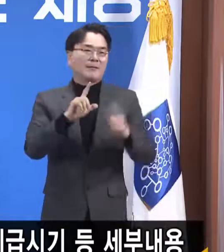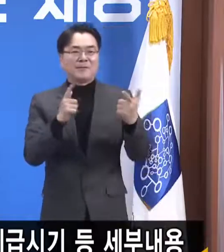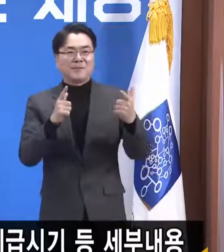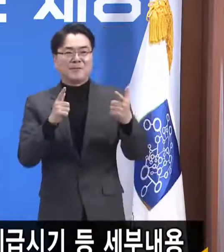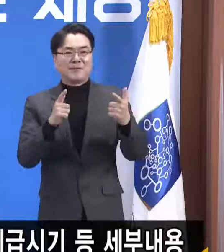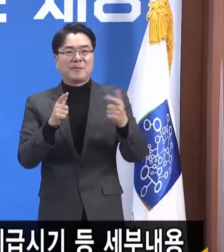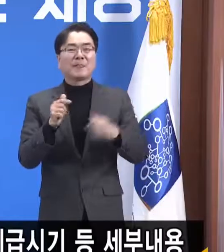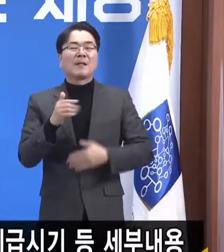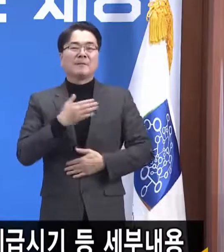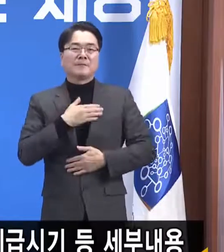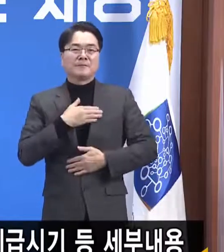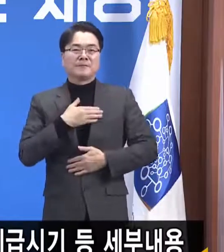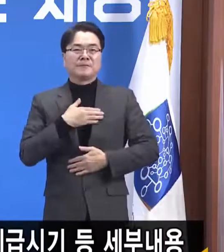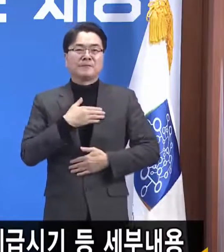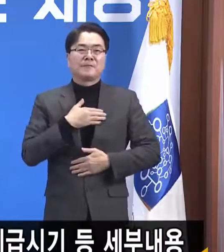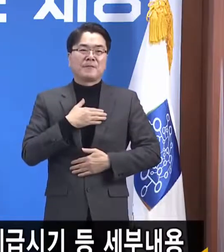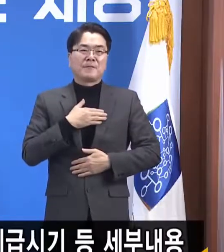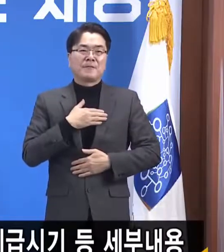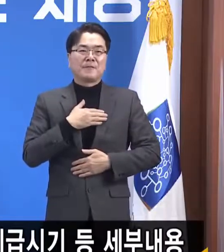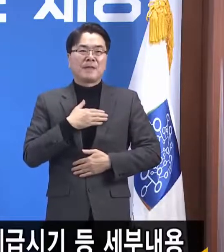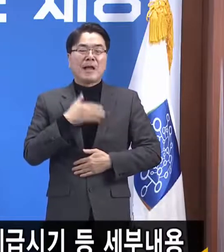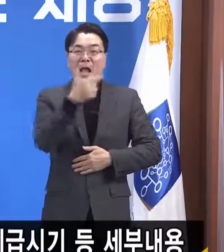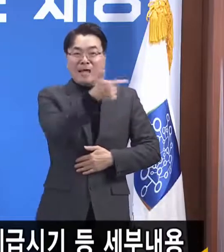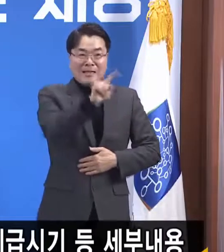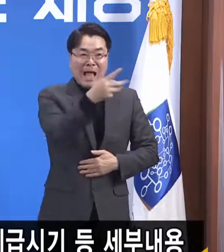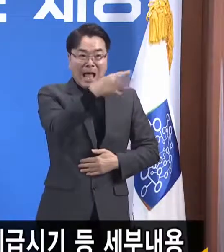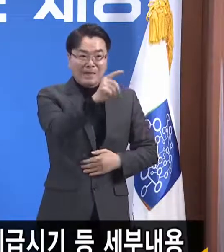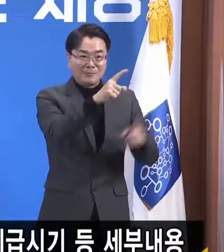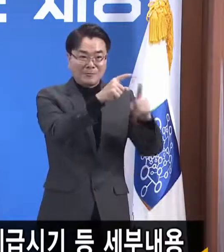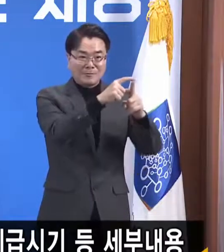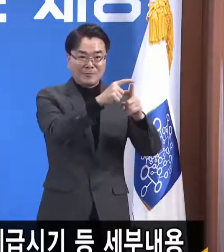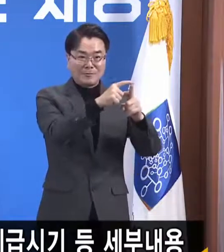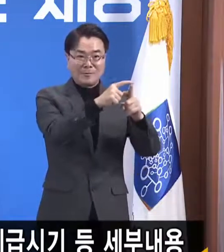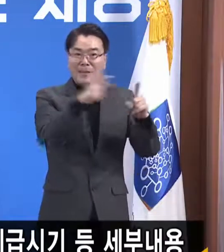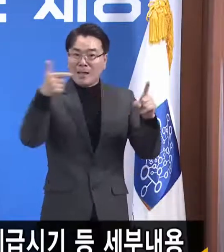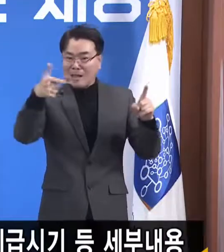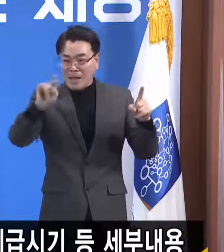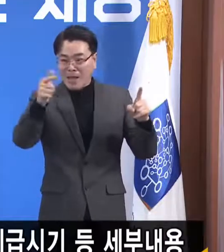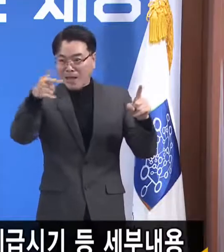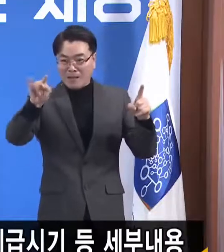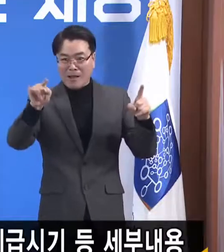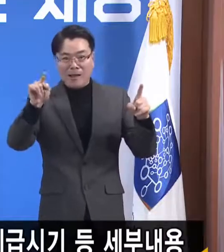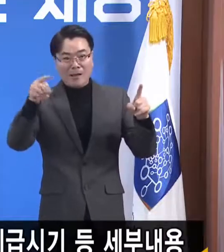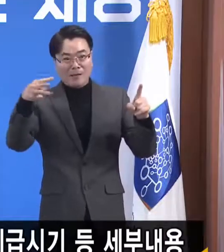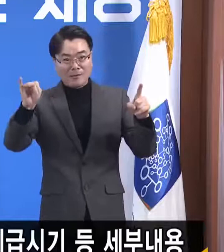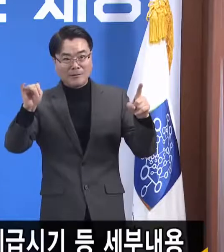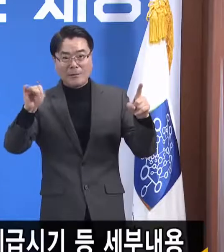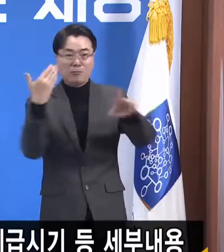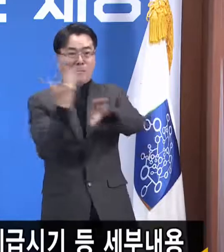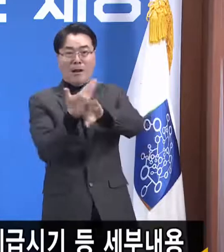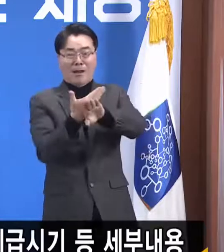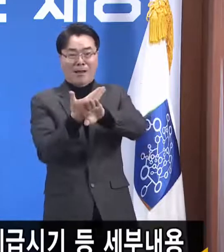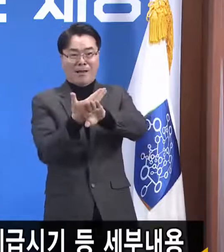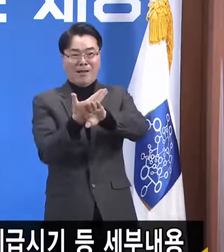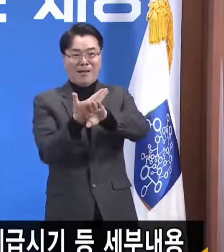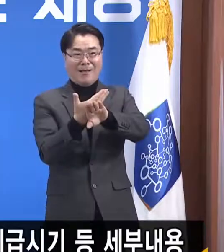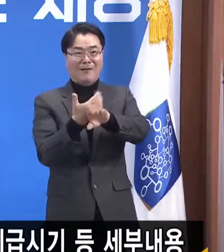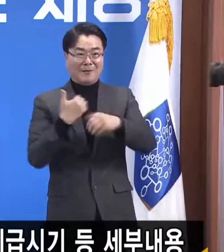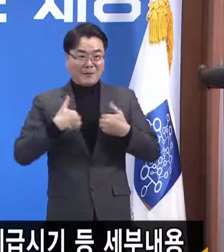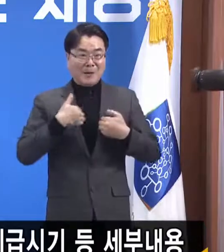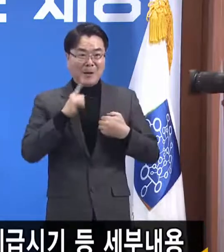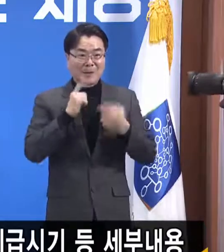개나리는 나리가 아닙니다. 개나리는 개나리고 나리는 나리죠. 그런데 이걸